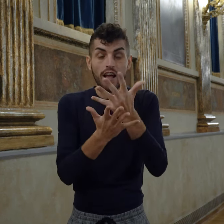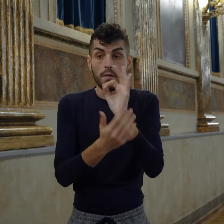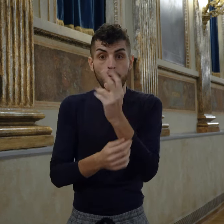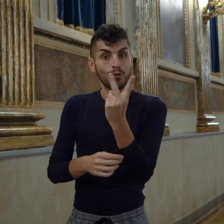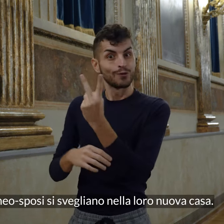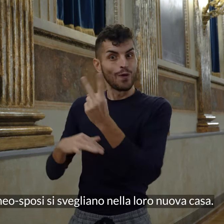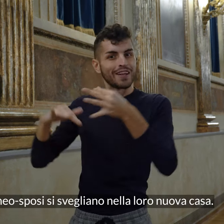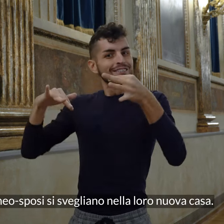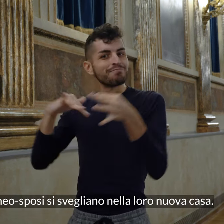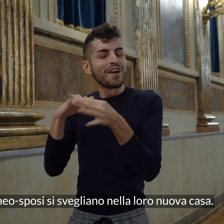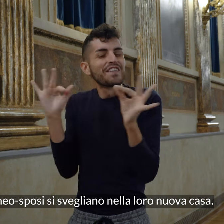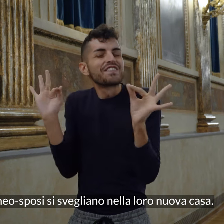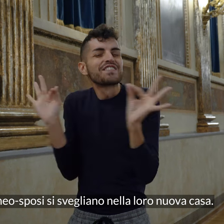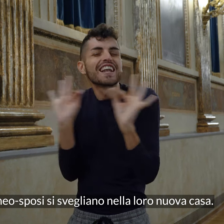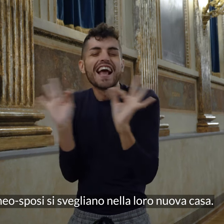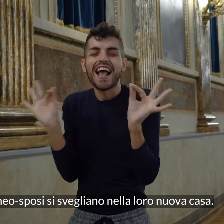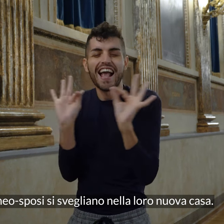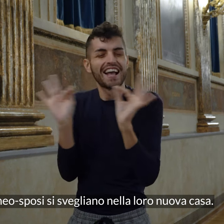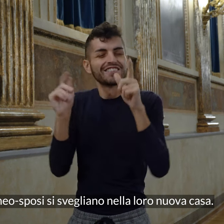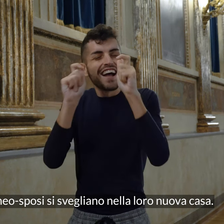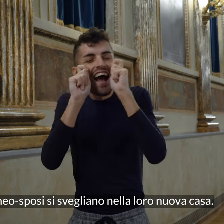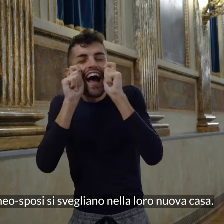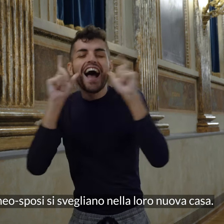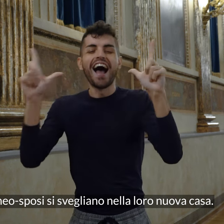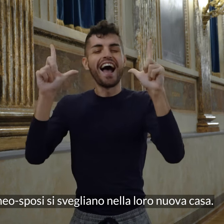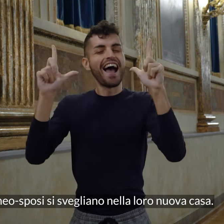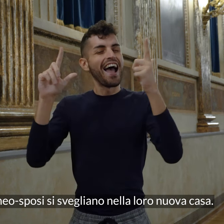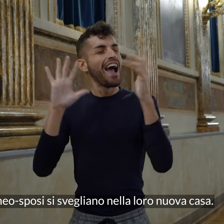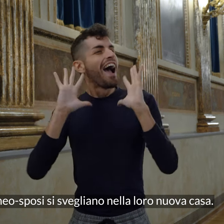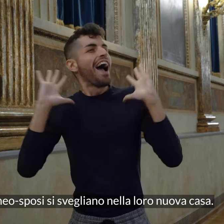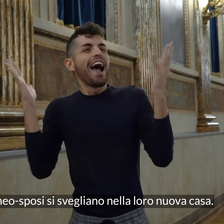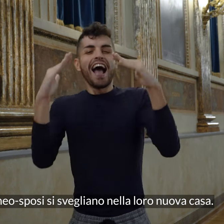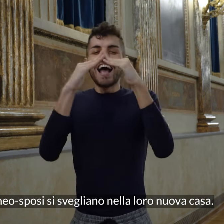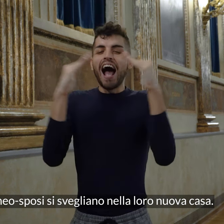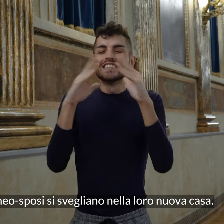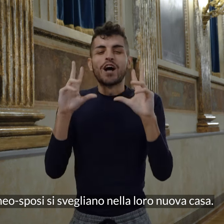Due neosposi si svegliano nella loro nuova casa